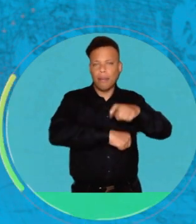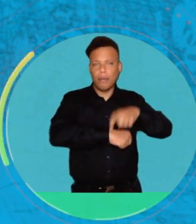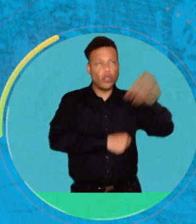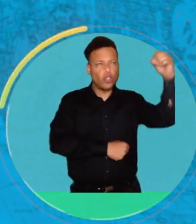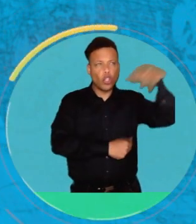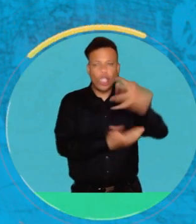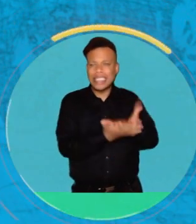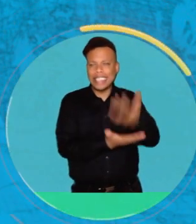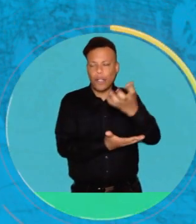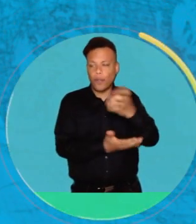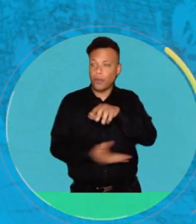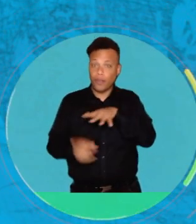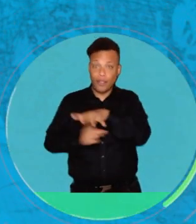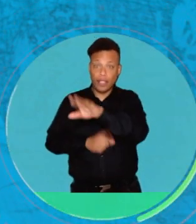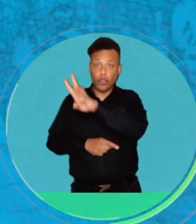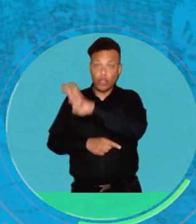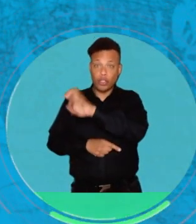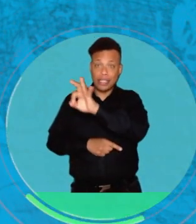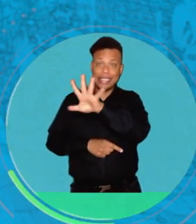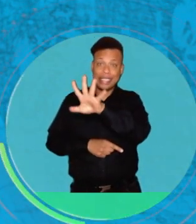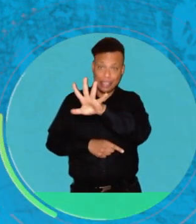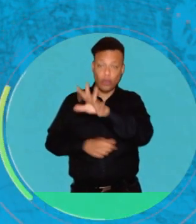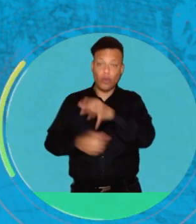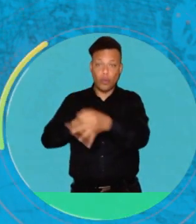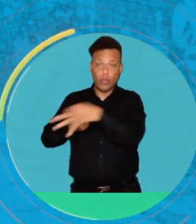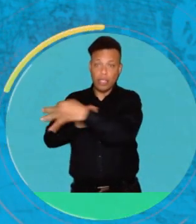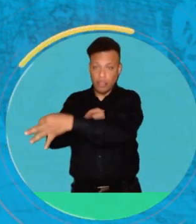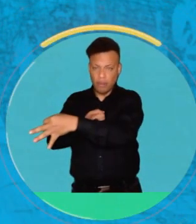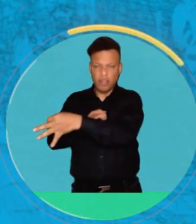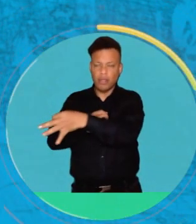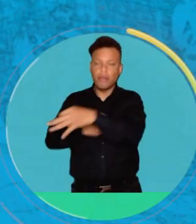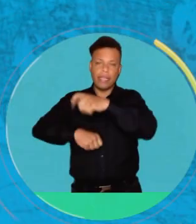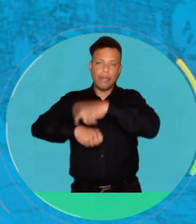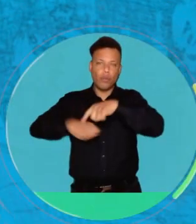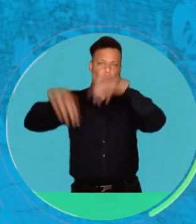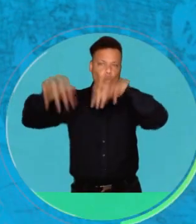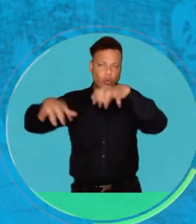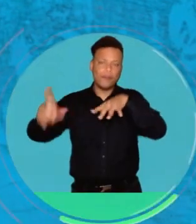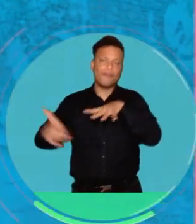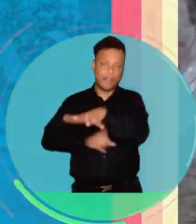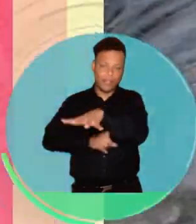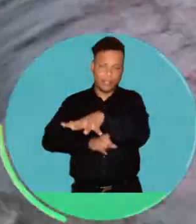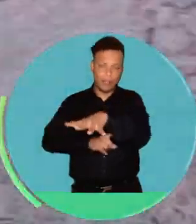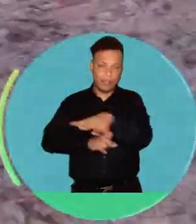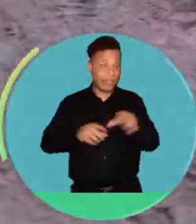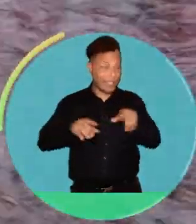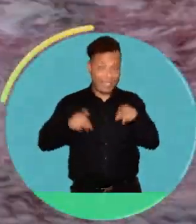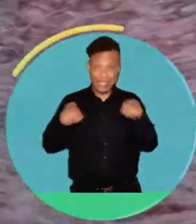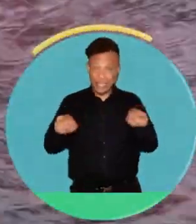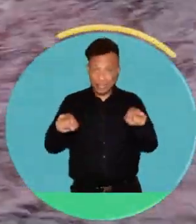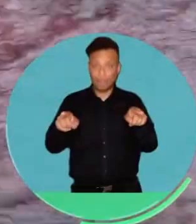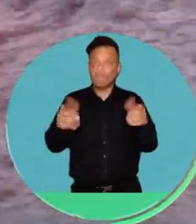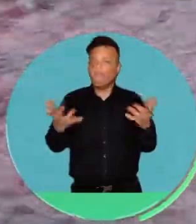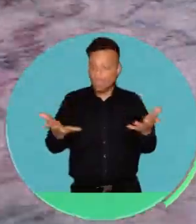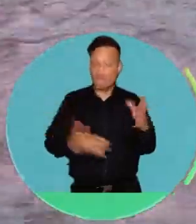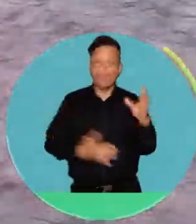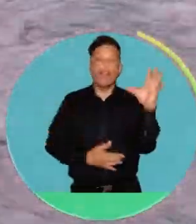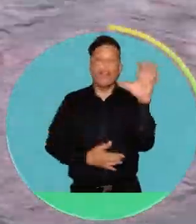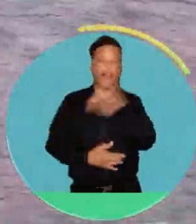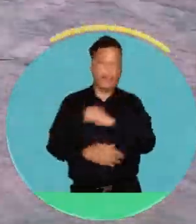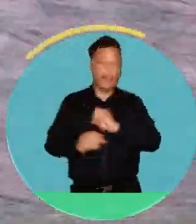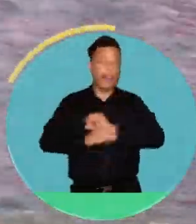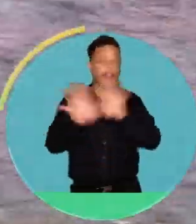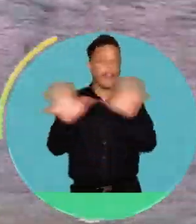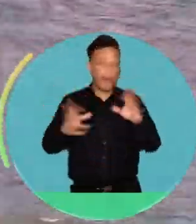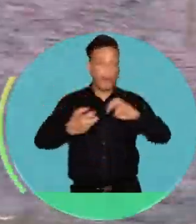temporada seca y en 835 municipios en temporada de lluvia. Esta afectación, pues,